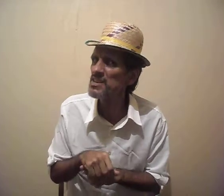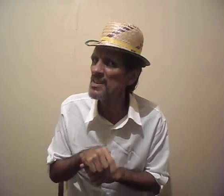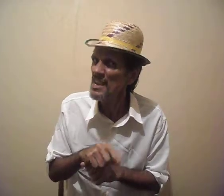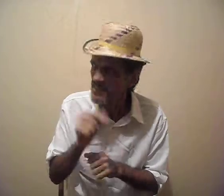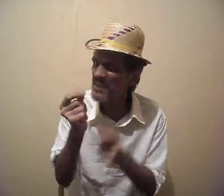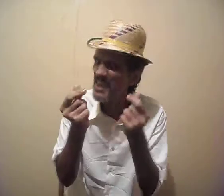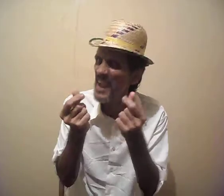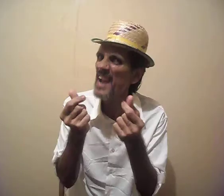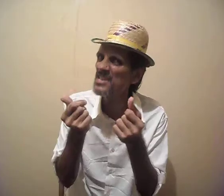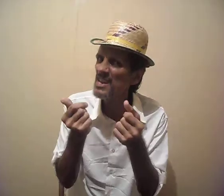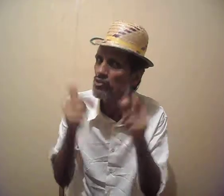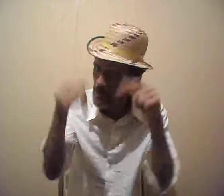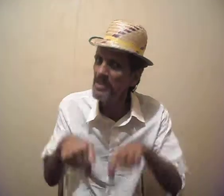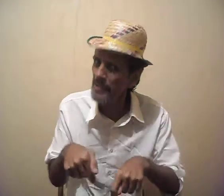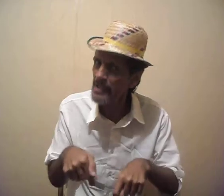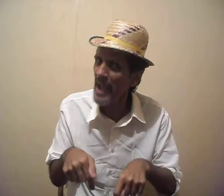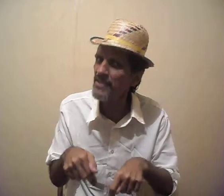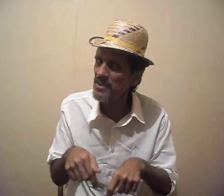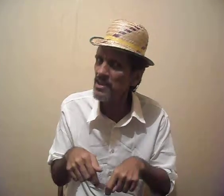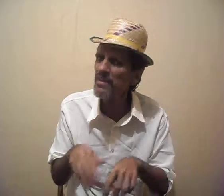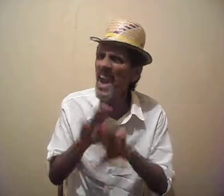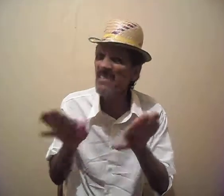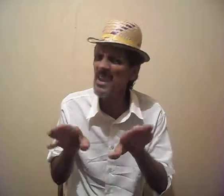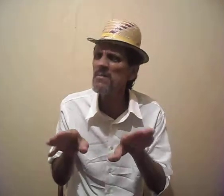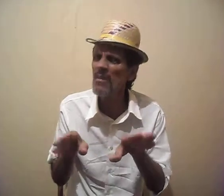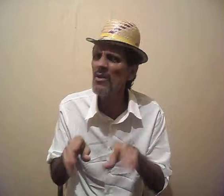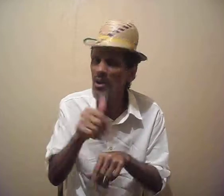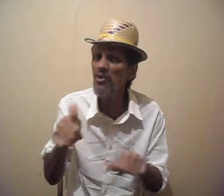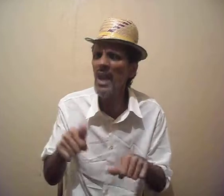Que se ele quiser ganhar dinheiro, também tem que ganhar dinheiro. É isso aí mesmo. Eu vou lá.